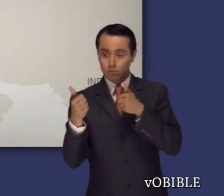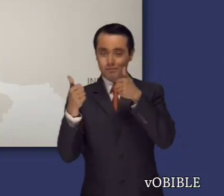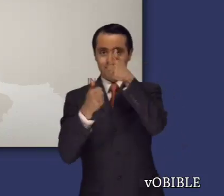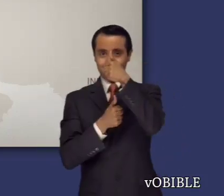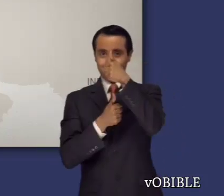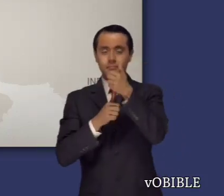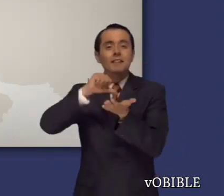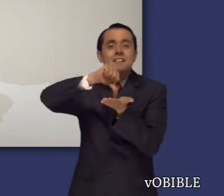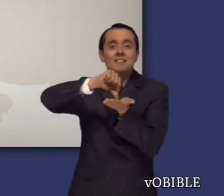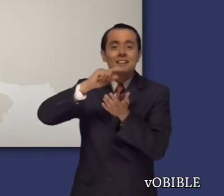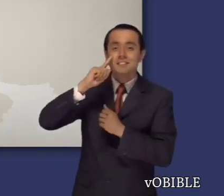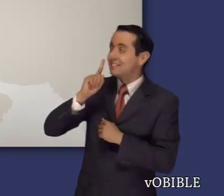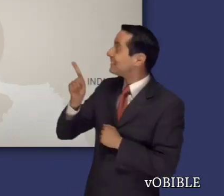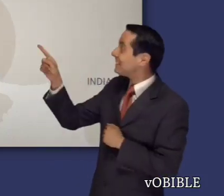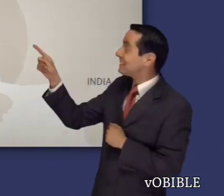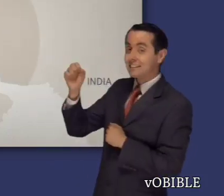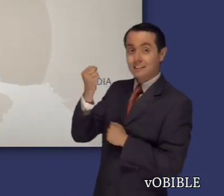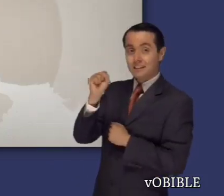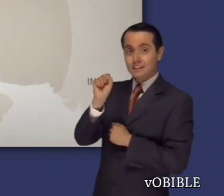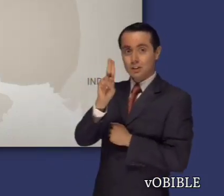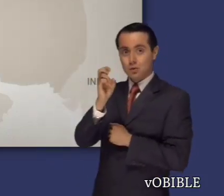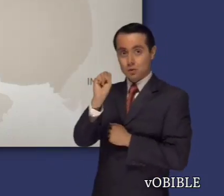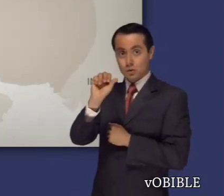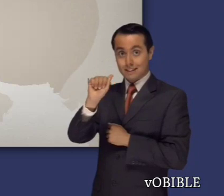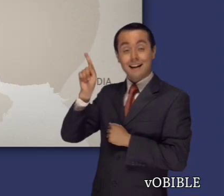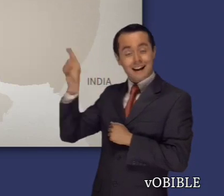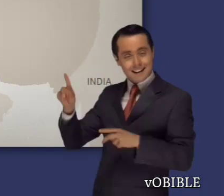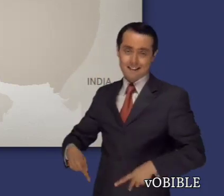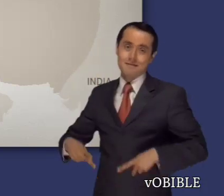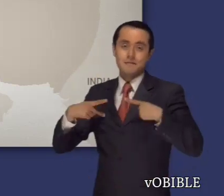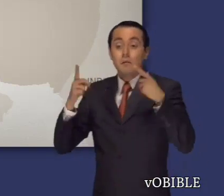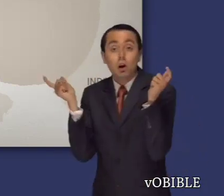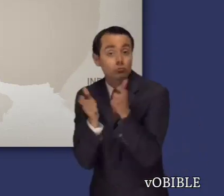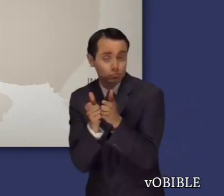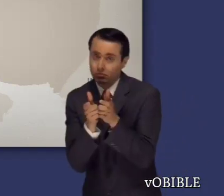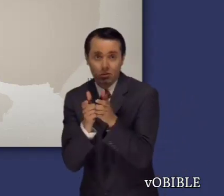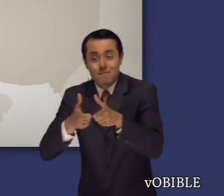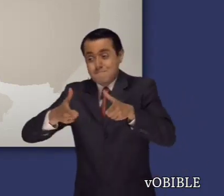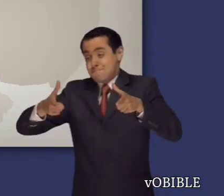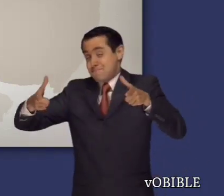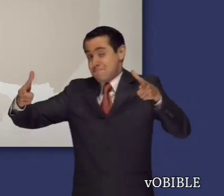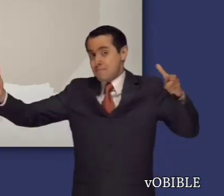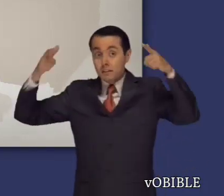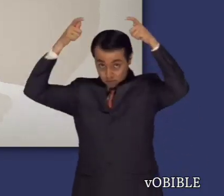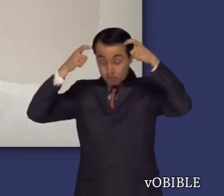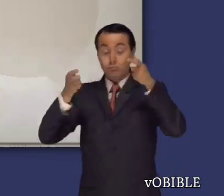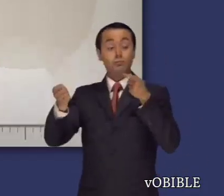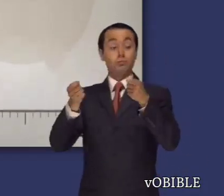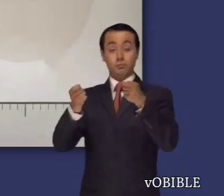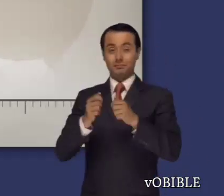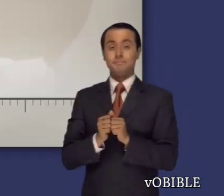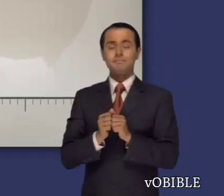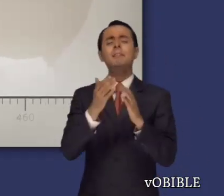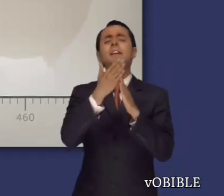ciudad de Susa se encontraba en el corazón del imperio persa, el cual se extendía desde la India hasta Etiopía. El libro